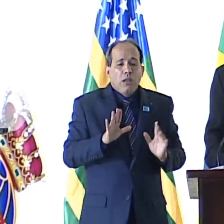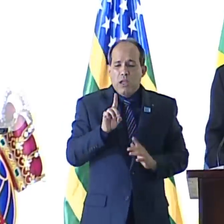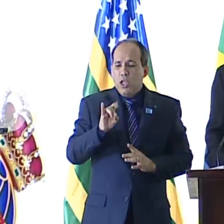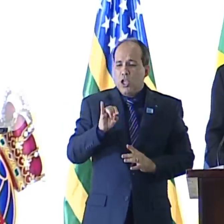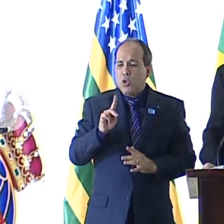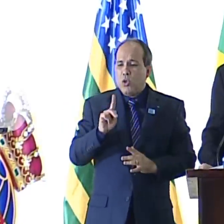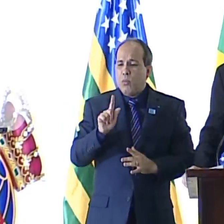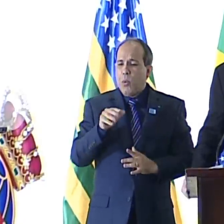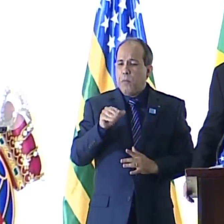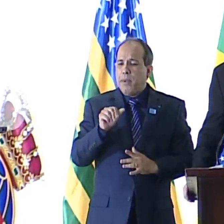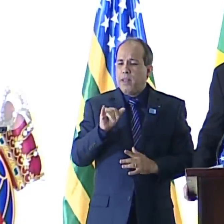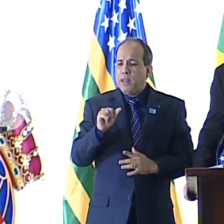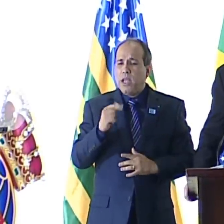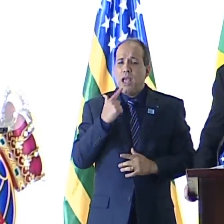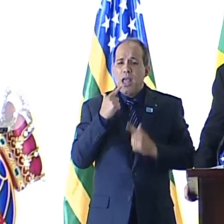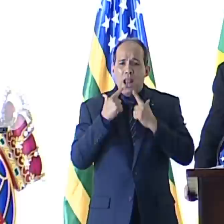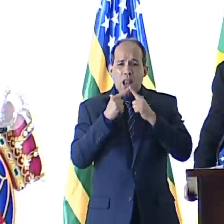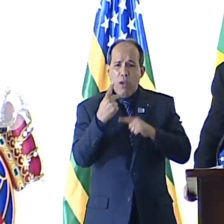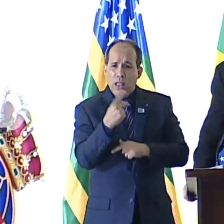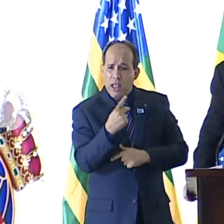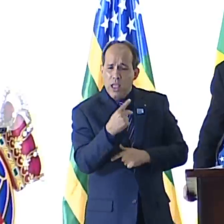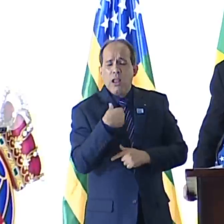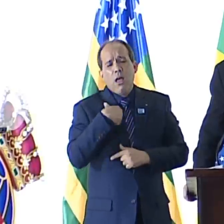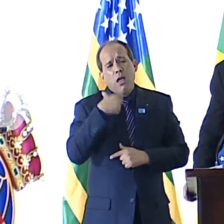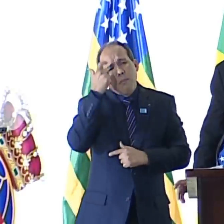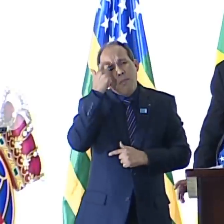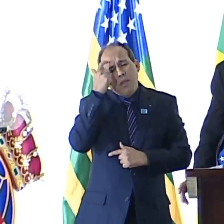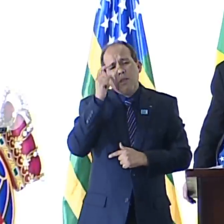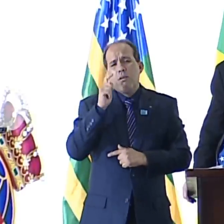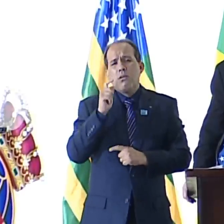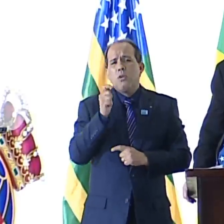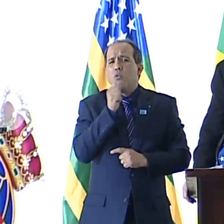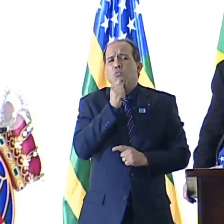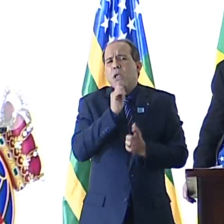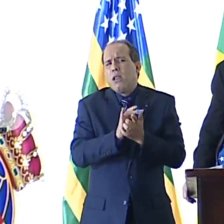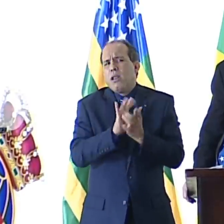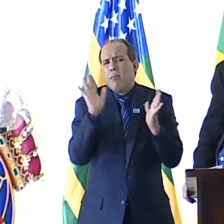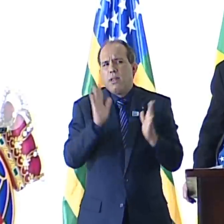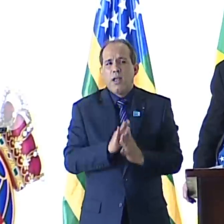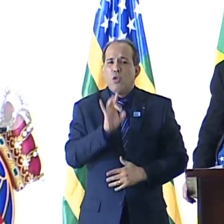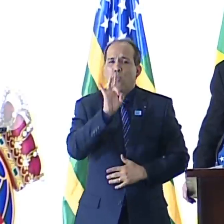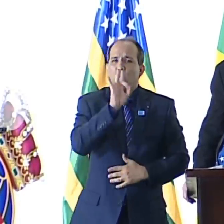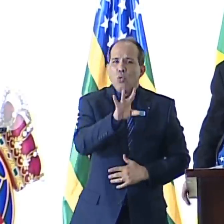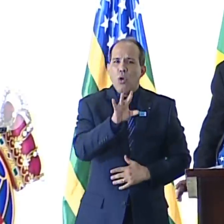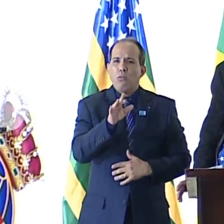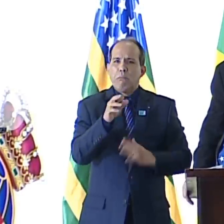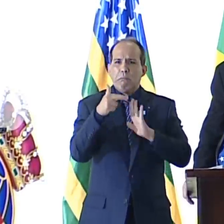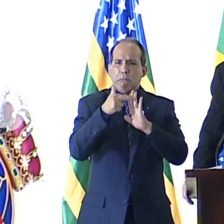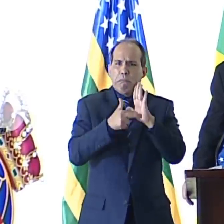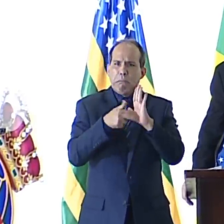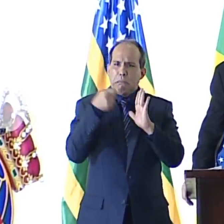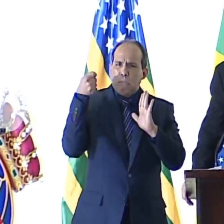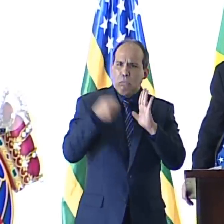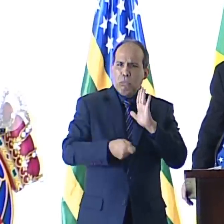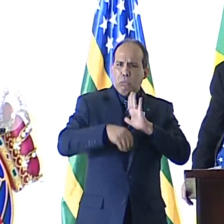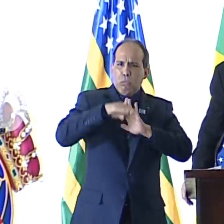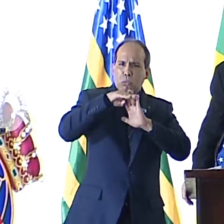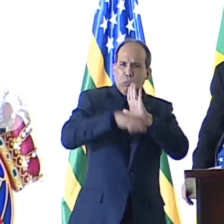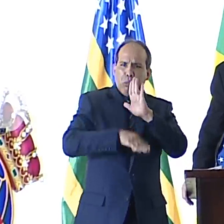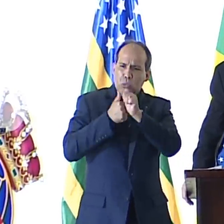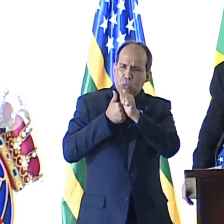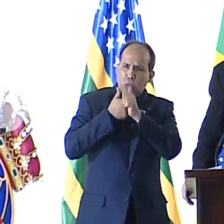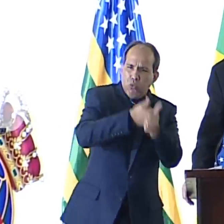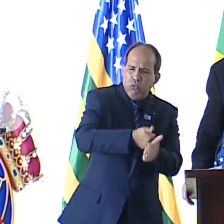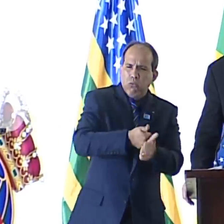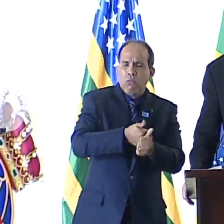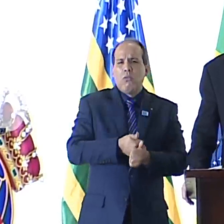e em sua linguagem, nesse entendimento, não haveria liberdade, mas apenas a sujeição a regras rígidas de forma e conveniência.